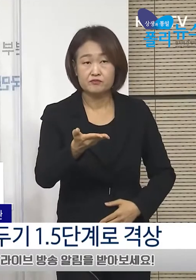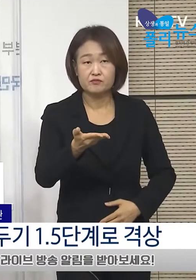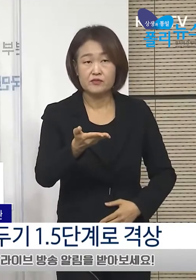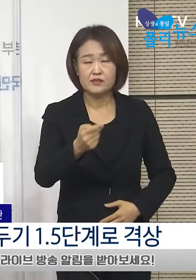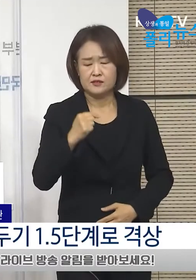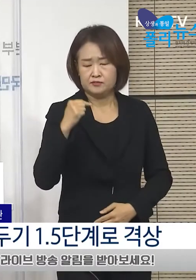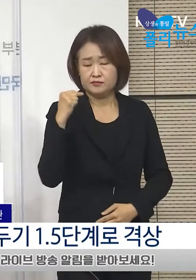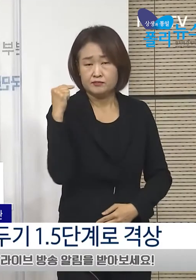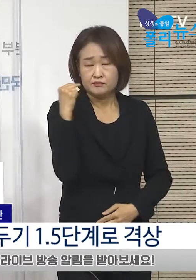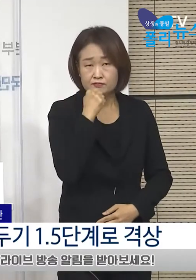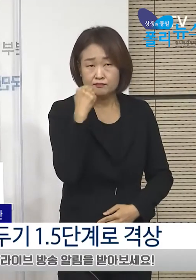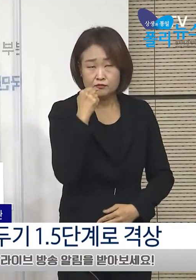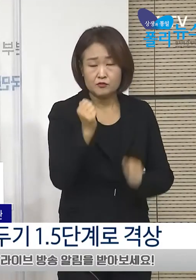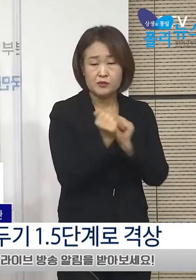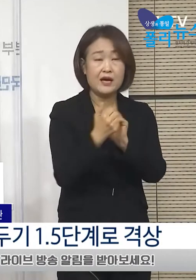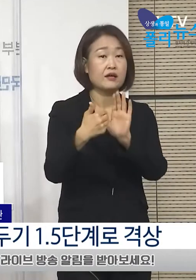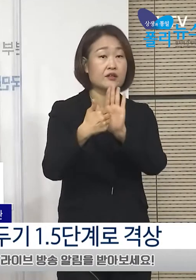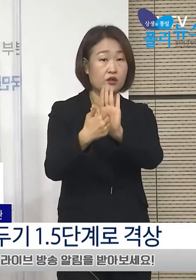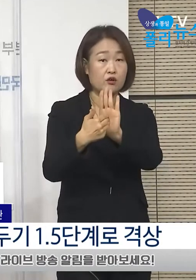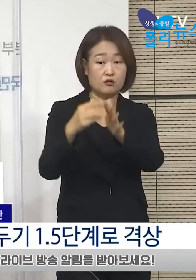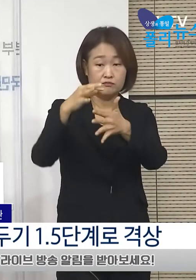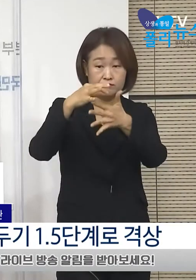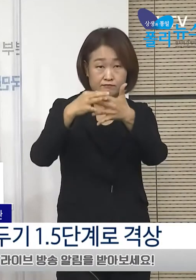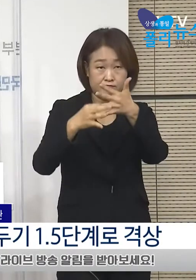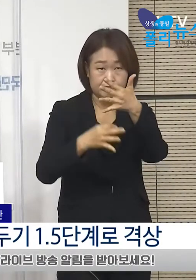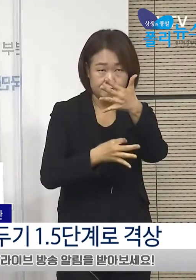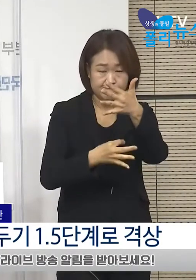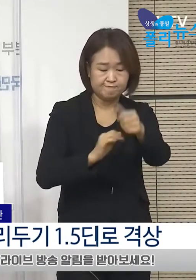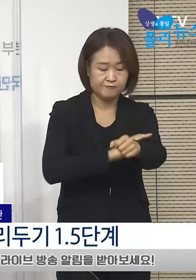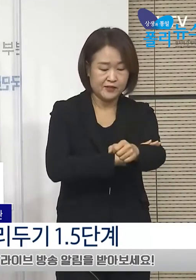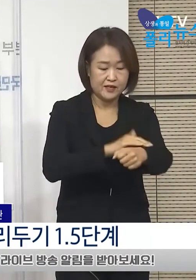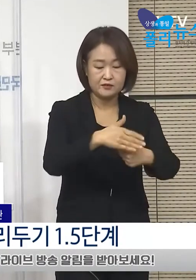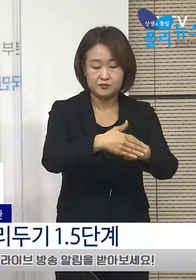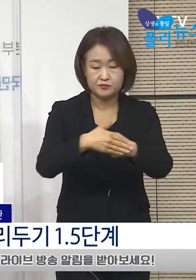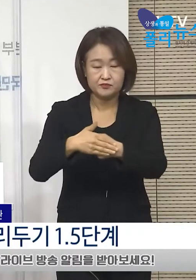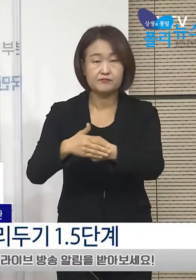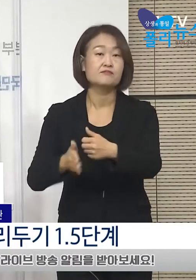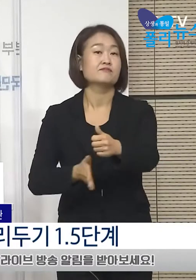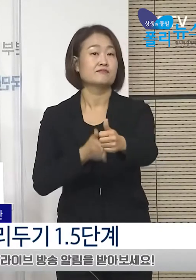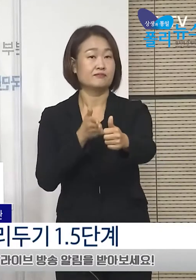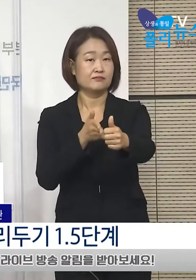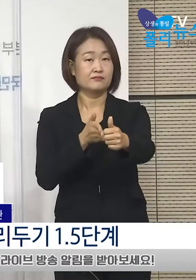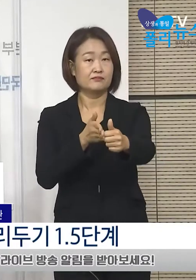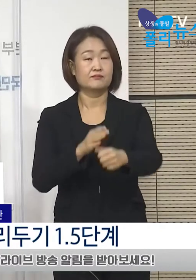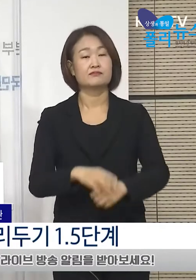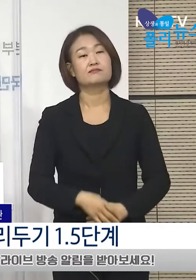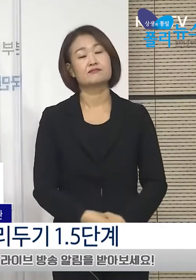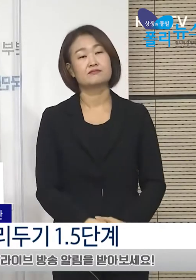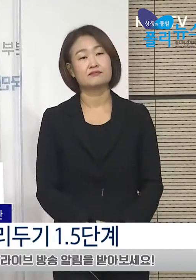강화되는 방역 조치에 적극 협조하여 주시기를 당부드립니다.